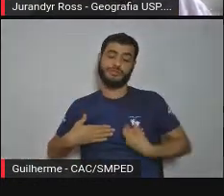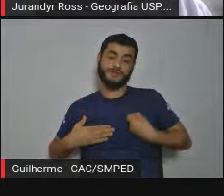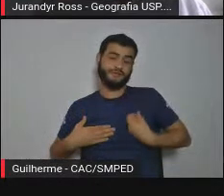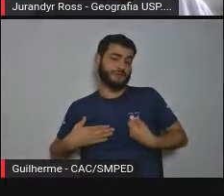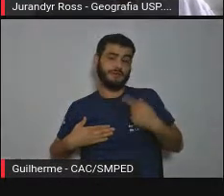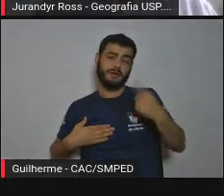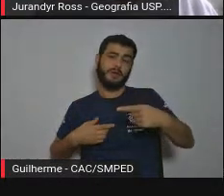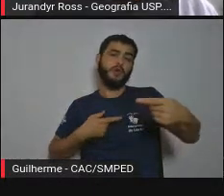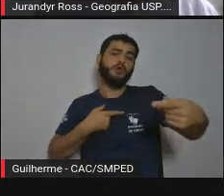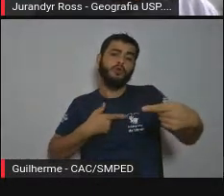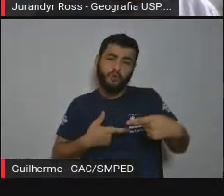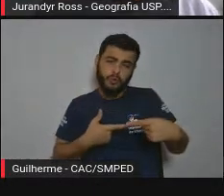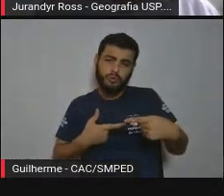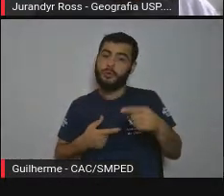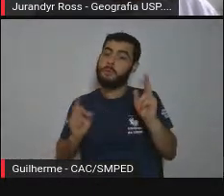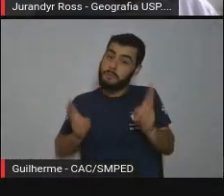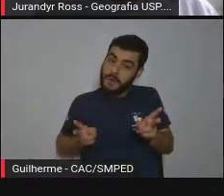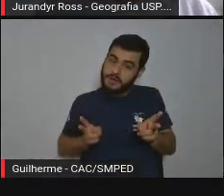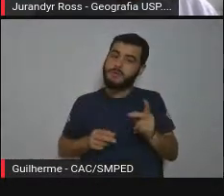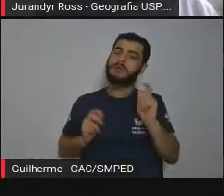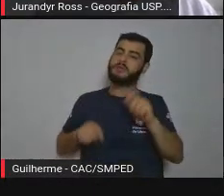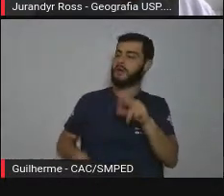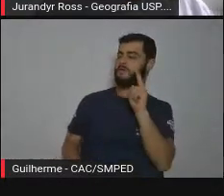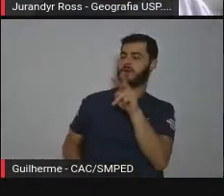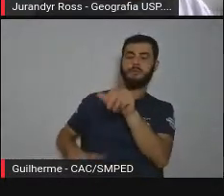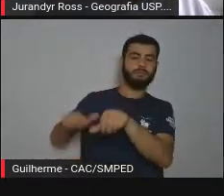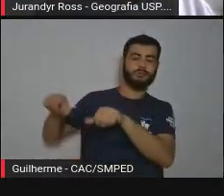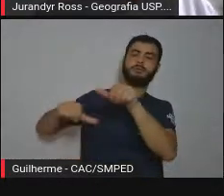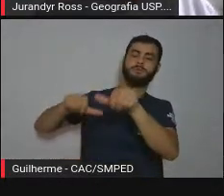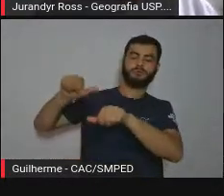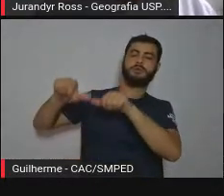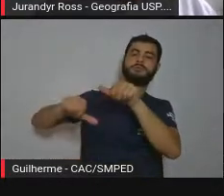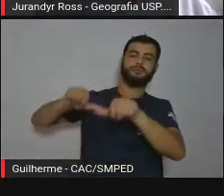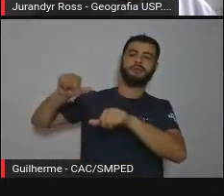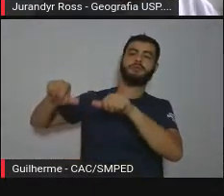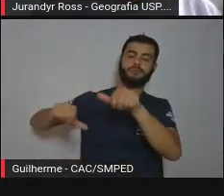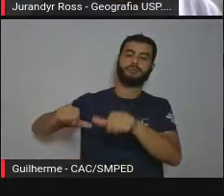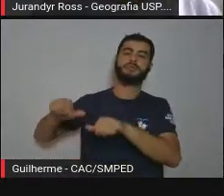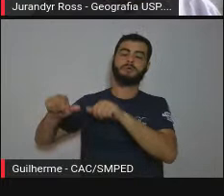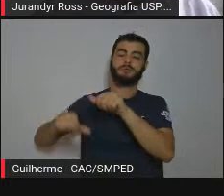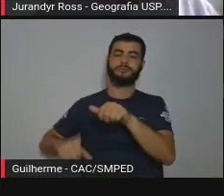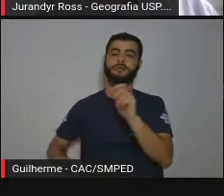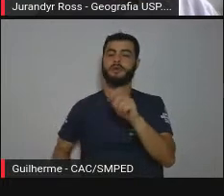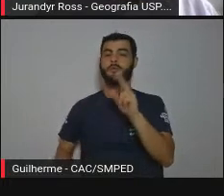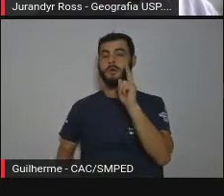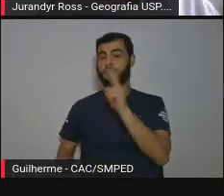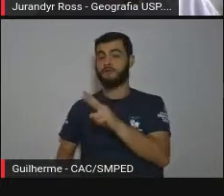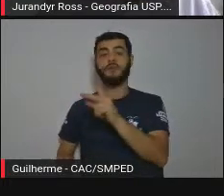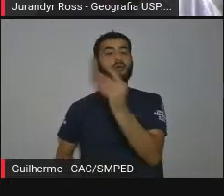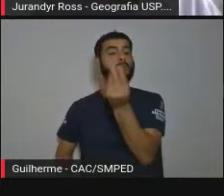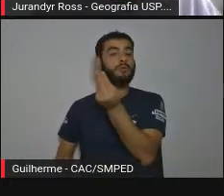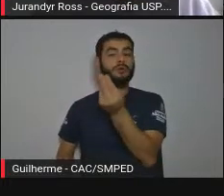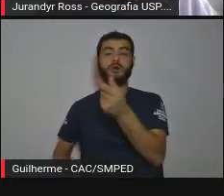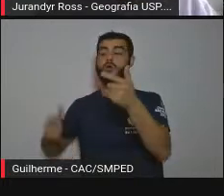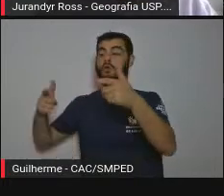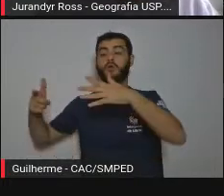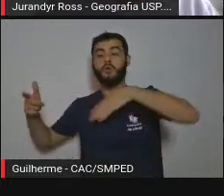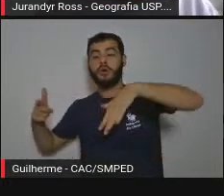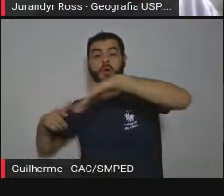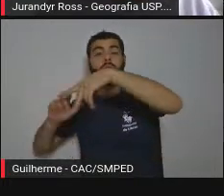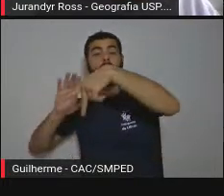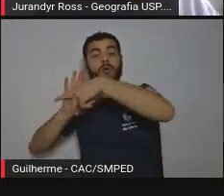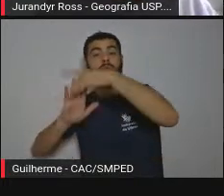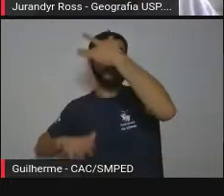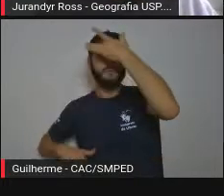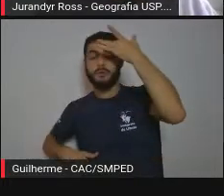é possível observar que a paisagem humanizada, antropizada, ela tem uma dinâmica que é